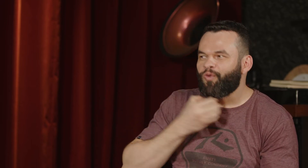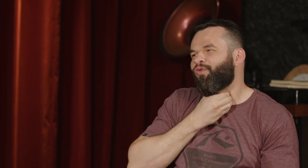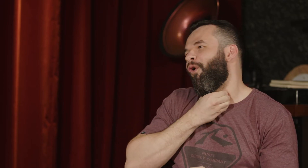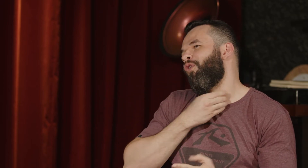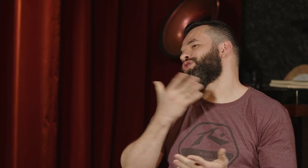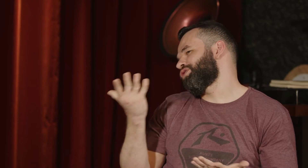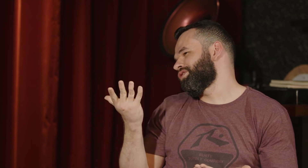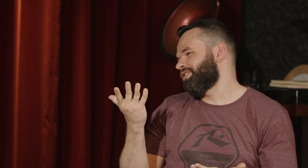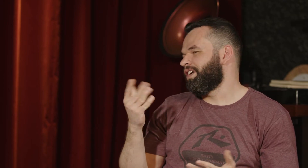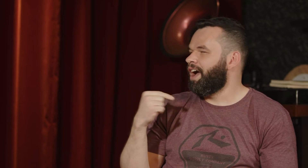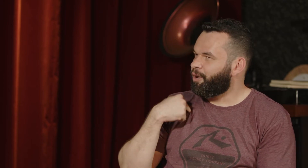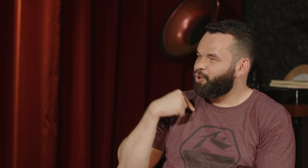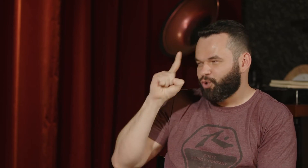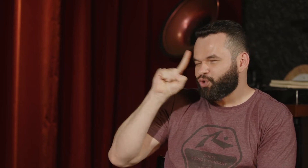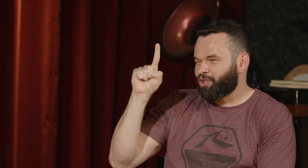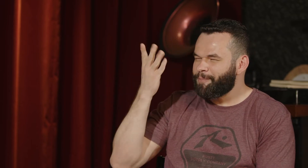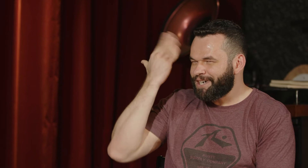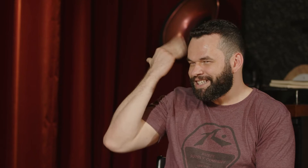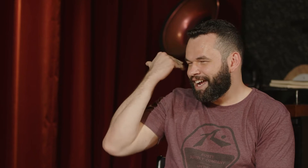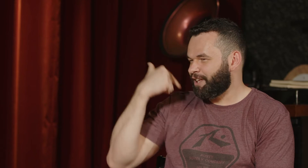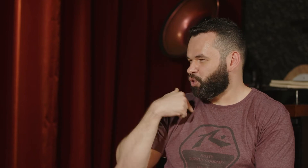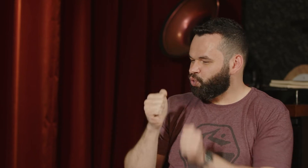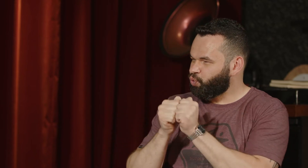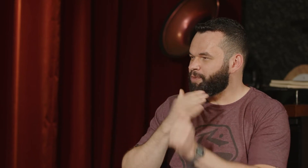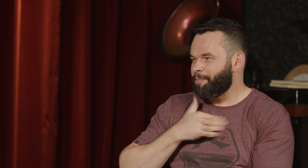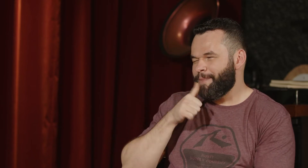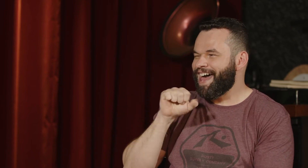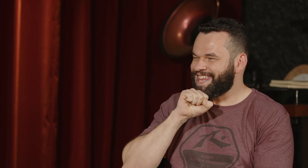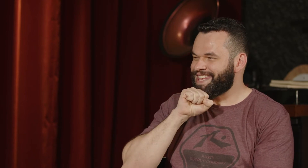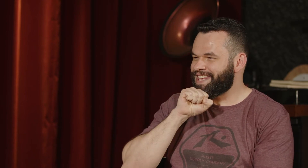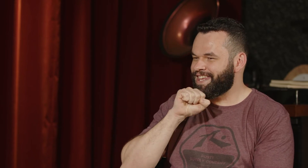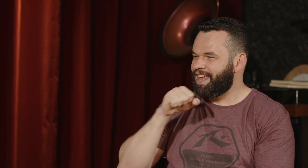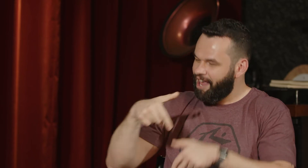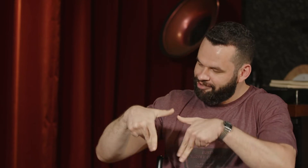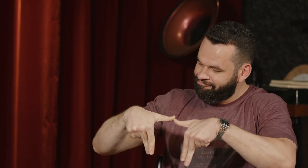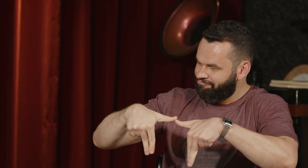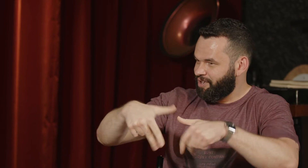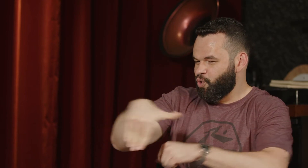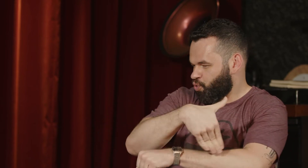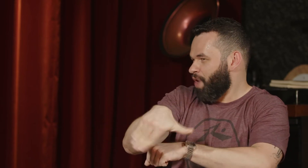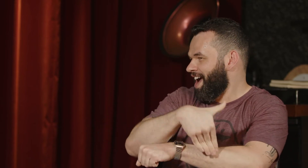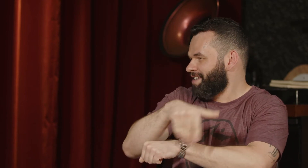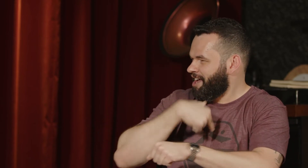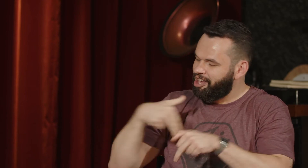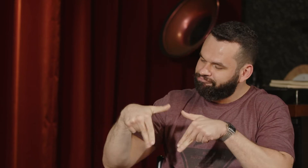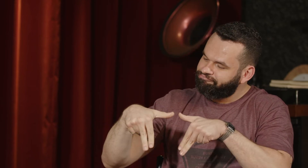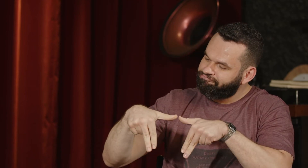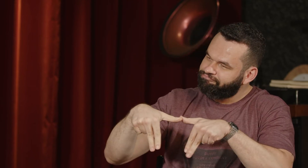Porque, poxa, eu não tenho voz, mas eu tenho a minha língua. Um dia, eu me lembro, eu estava junto com a minha mãe, andando aí na rua, passeando na